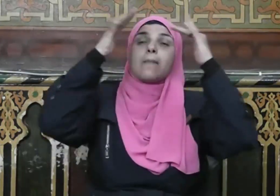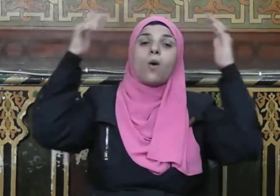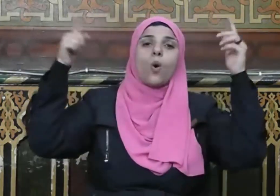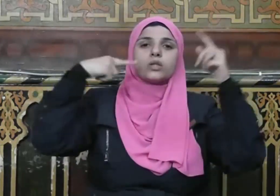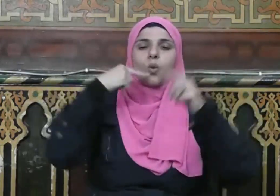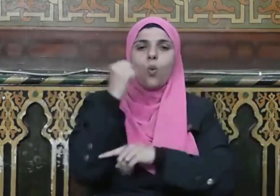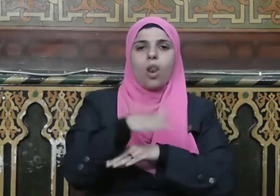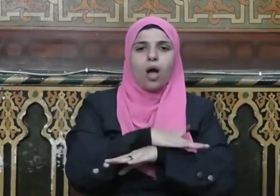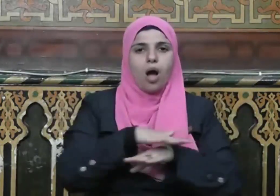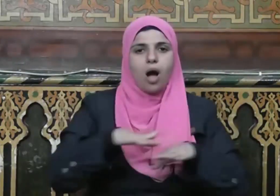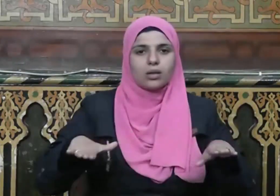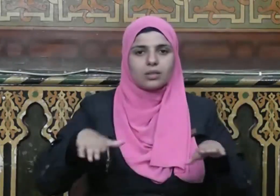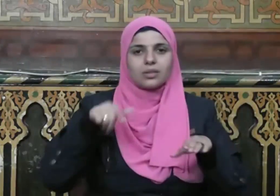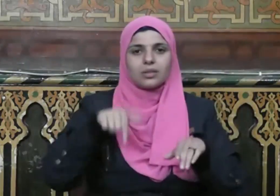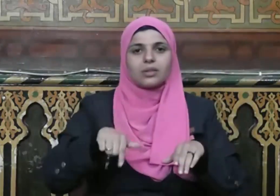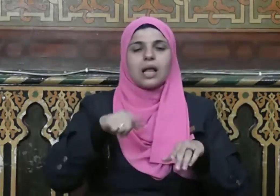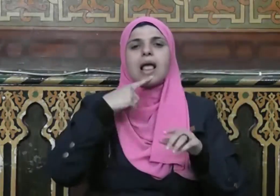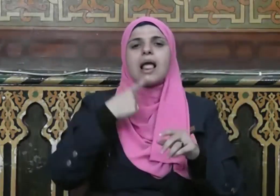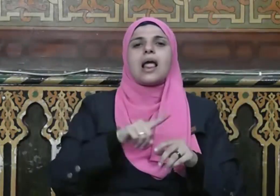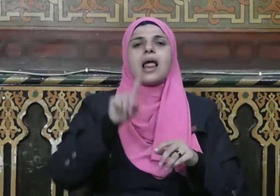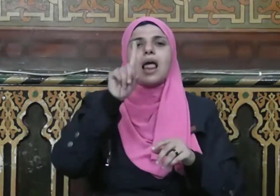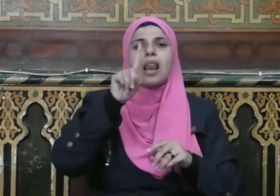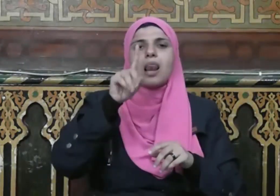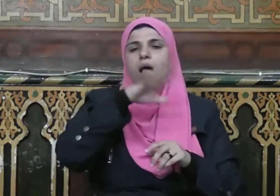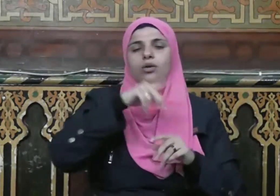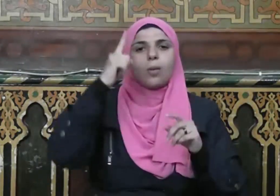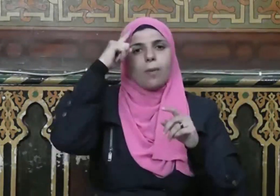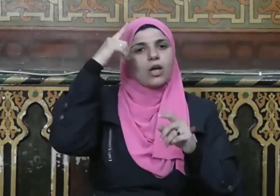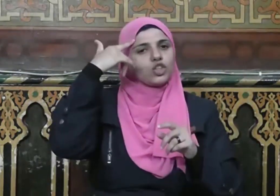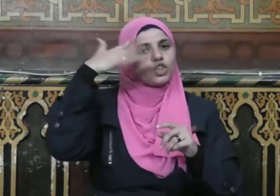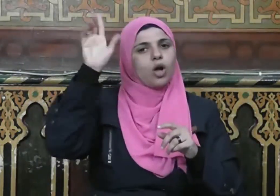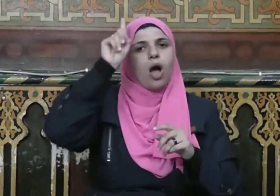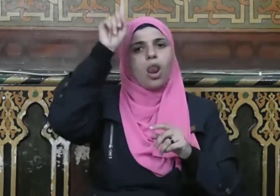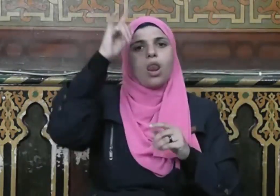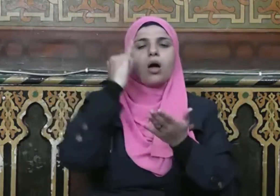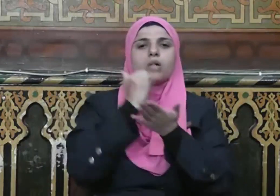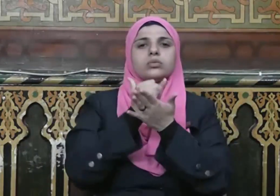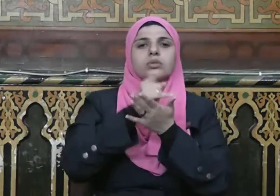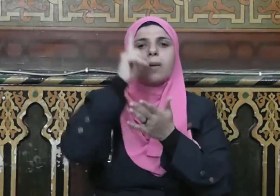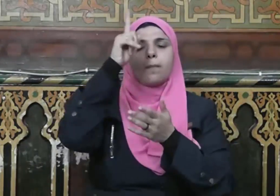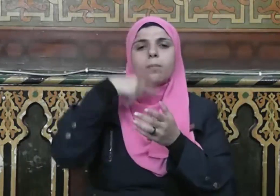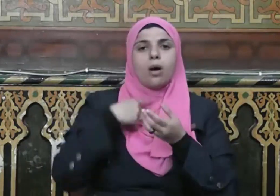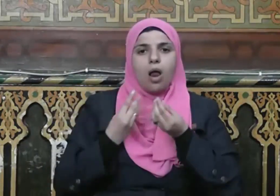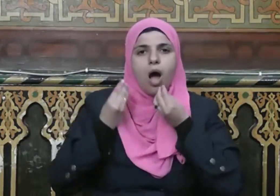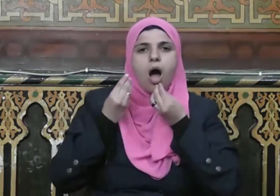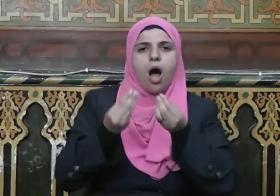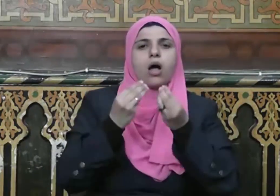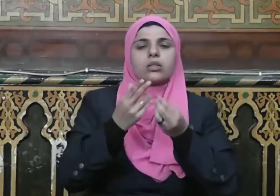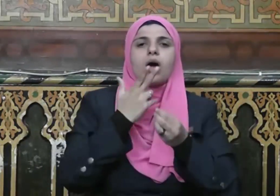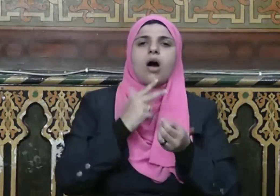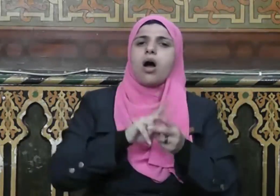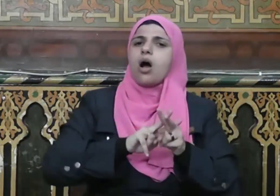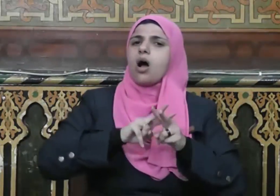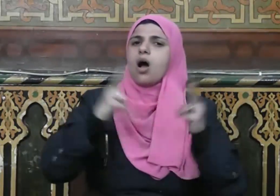والأرض إلا ما شاء ربك عطاء غير مجذوذ